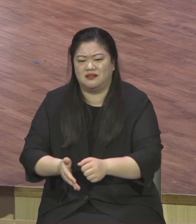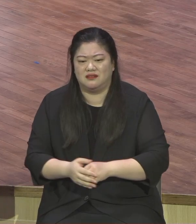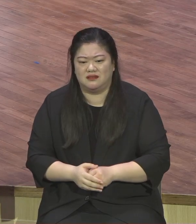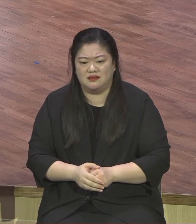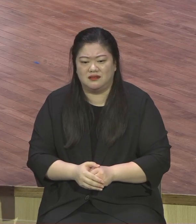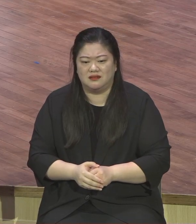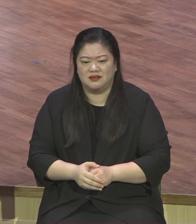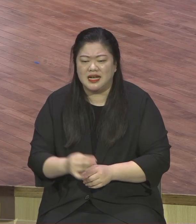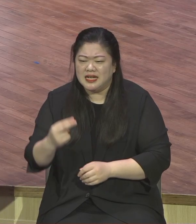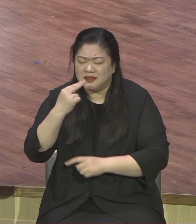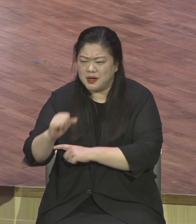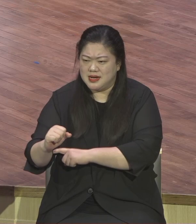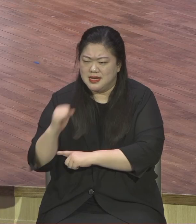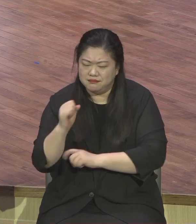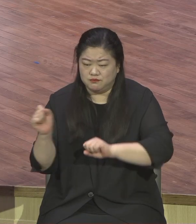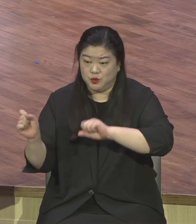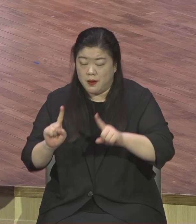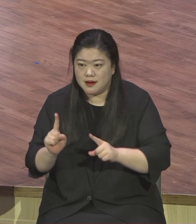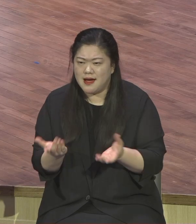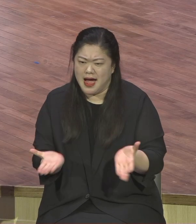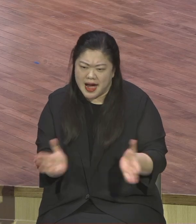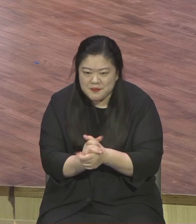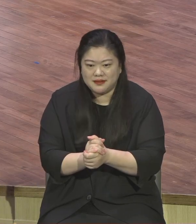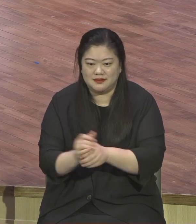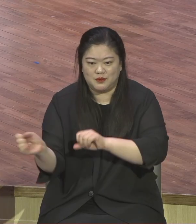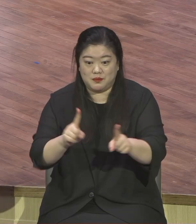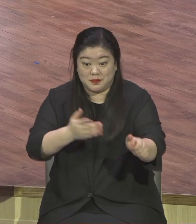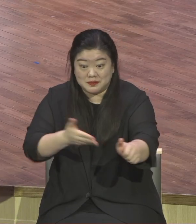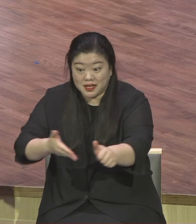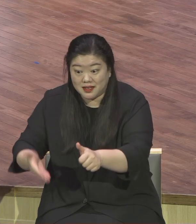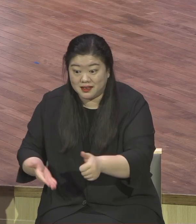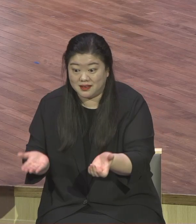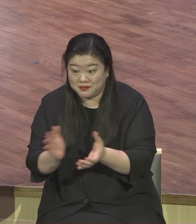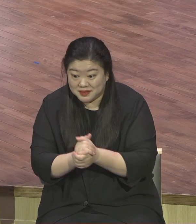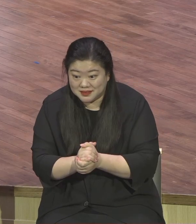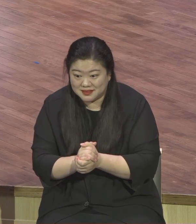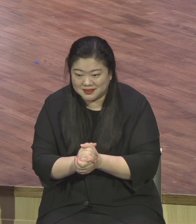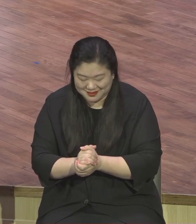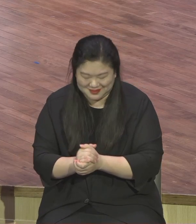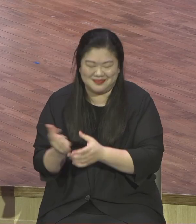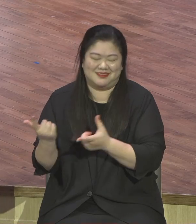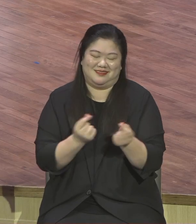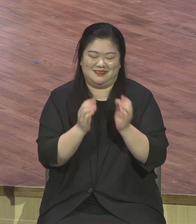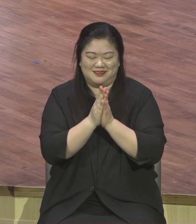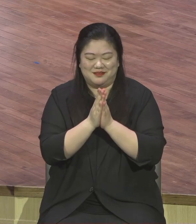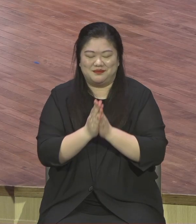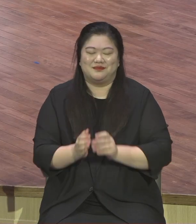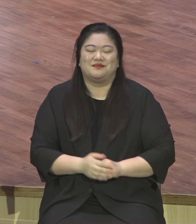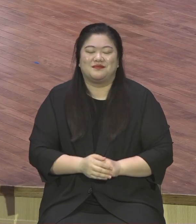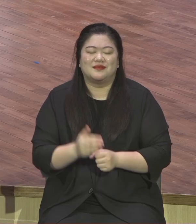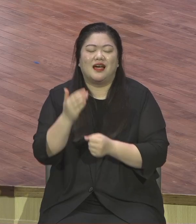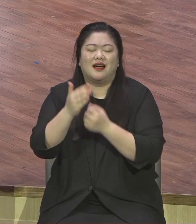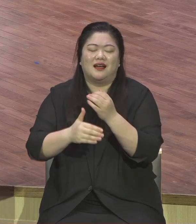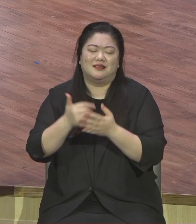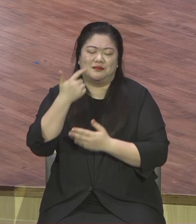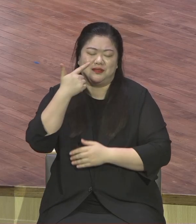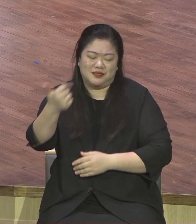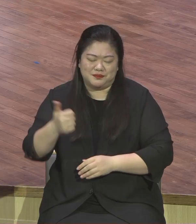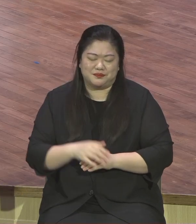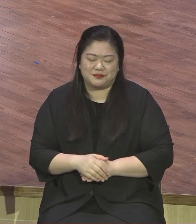그런 삶을 사시기를 증명으로 축복합니다 기도합시다 아버지 하나님 오늘 우리 새가족